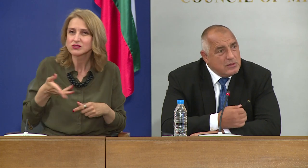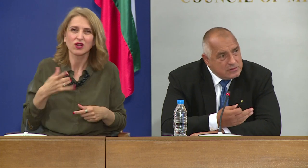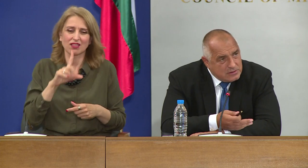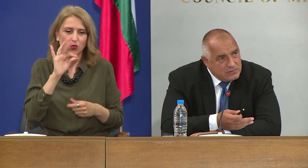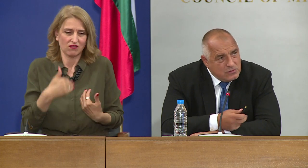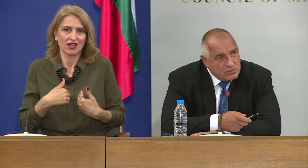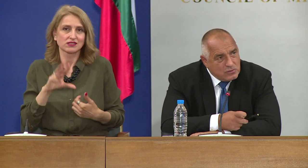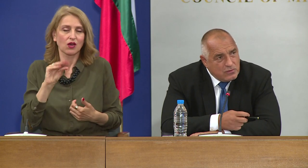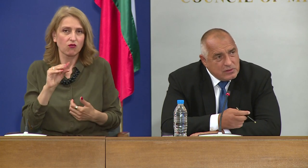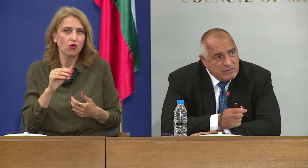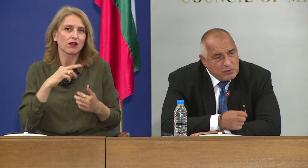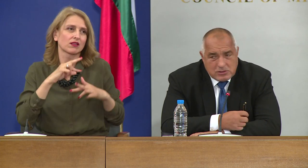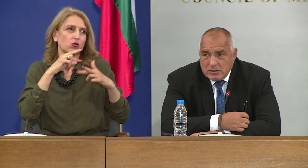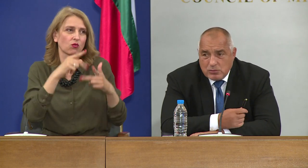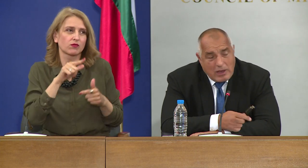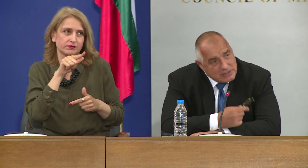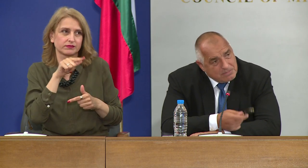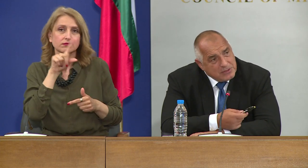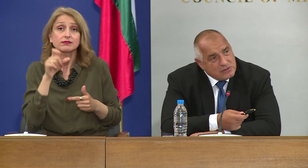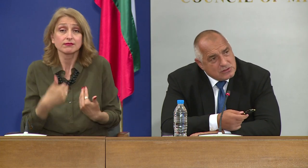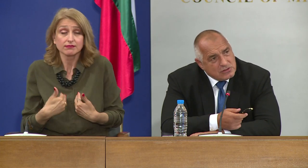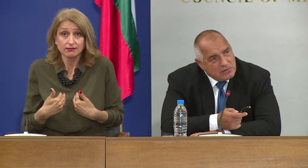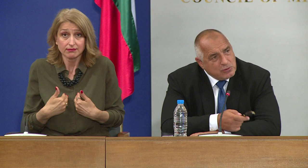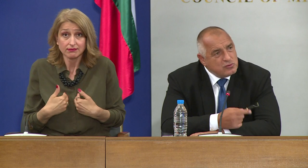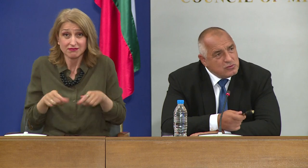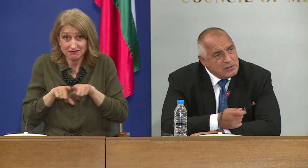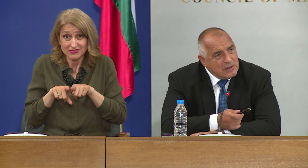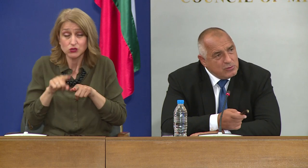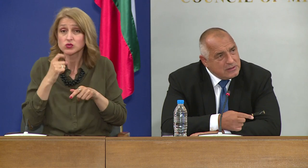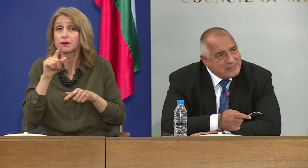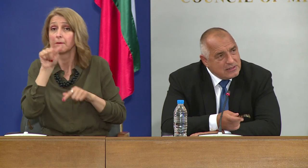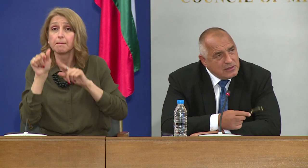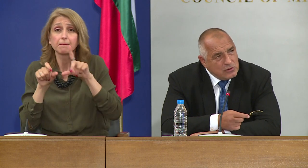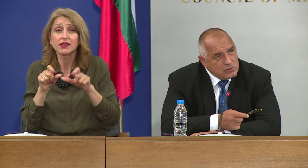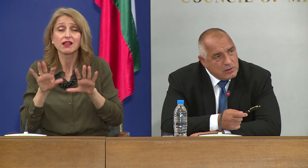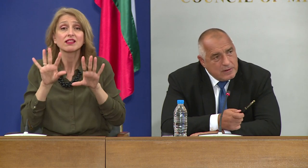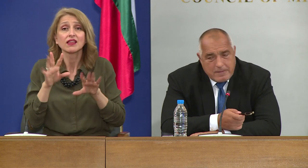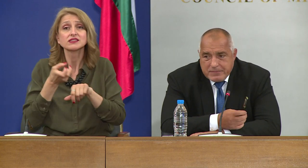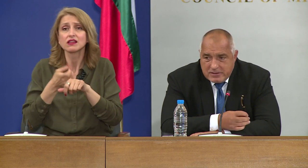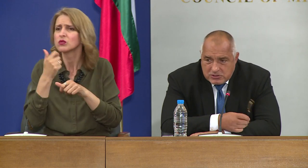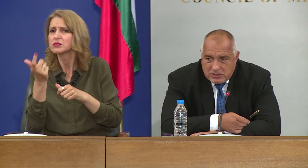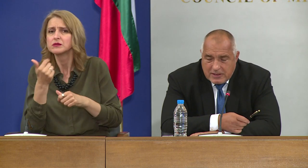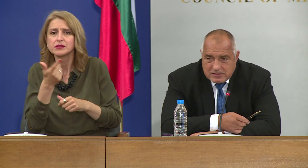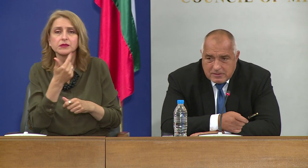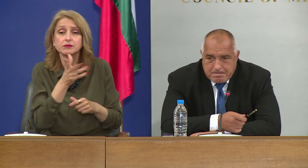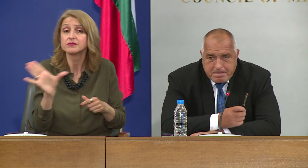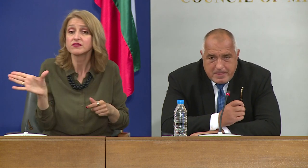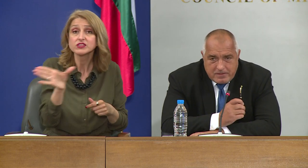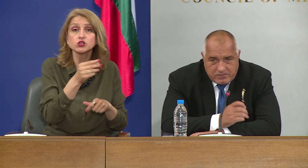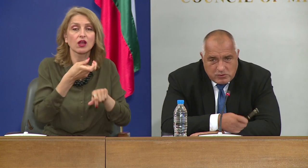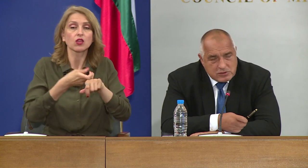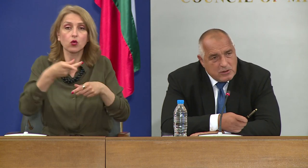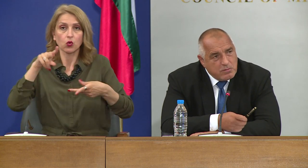отивано, за да ви отговоря на въпросата, и като аз съм питал същия въпрос от сутринта поне десетина доктори. И всичките казват,